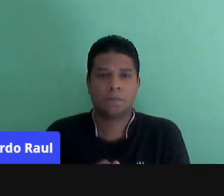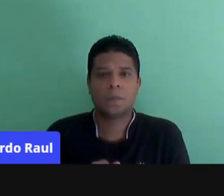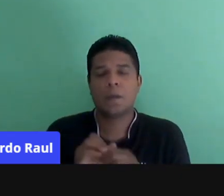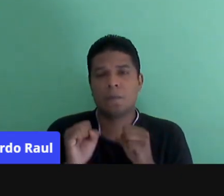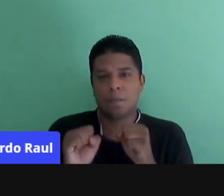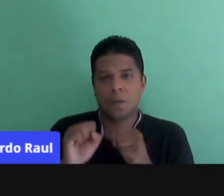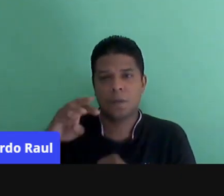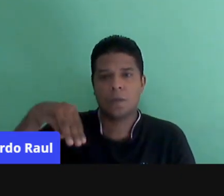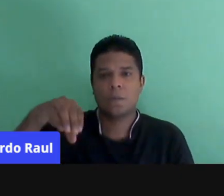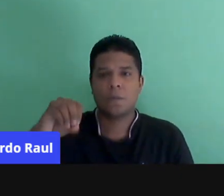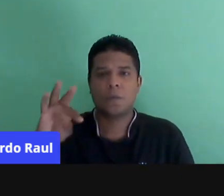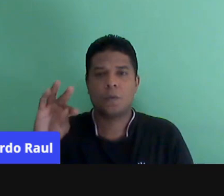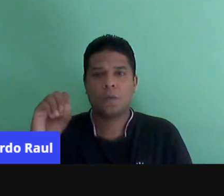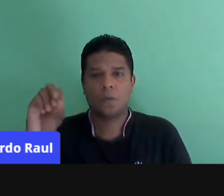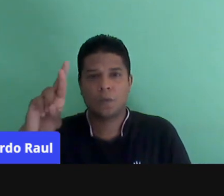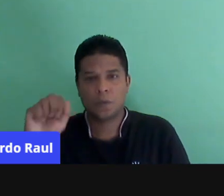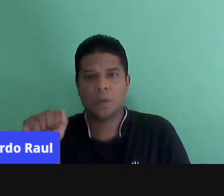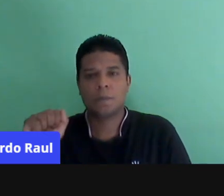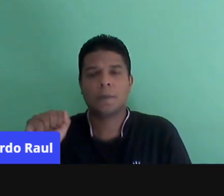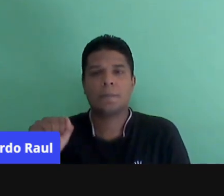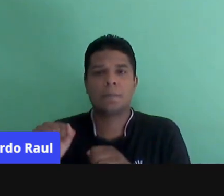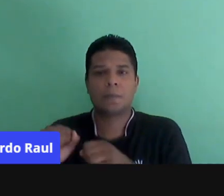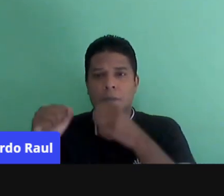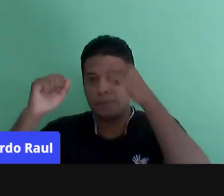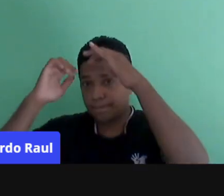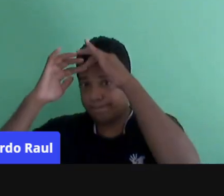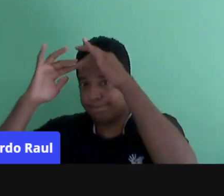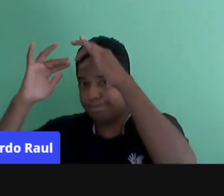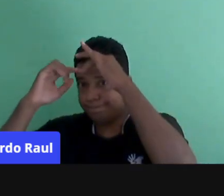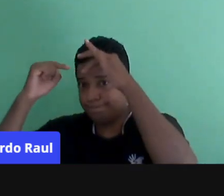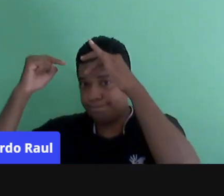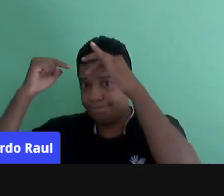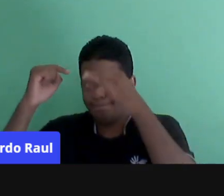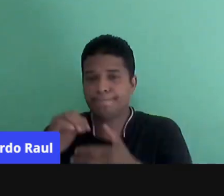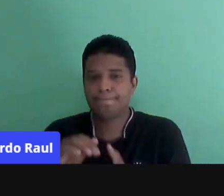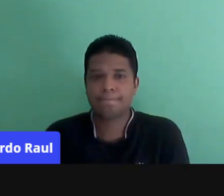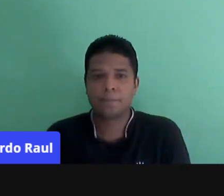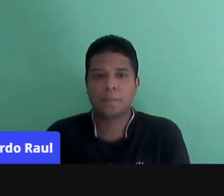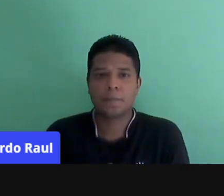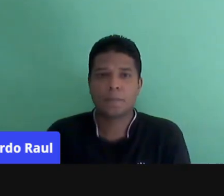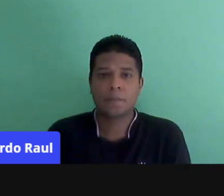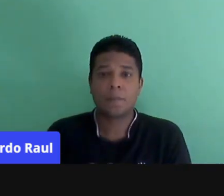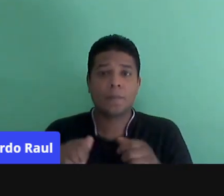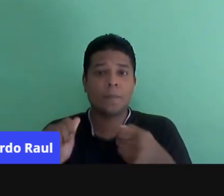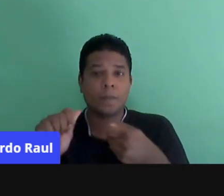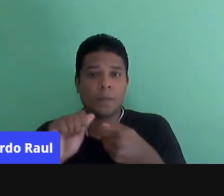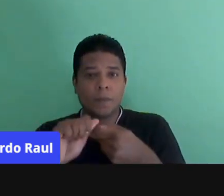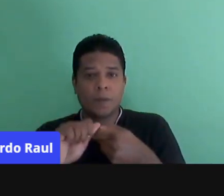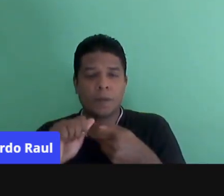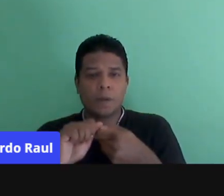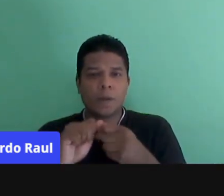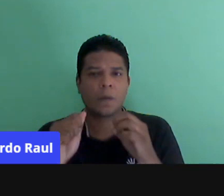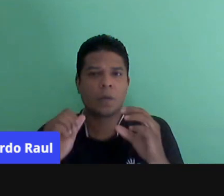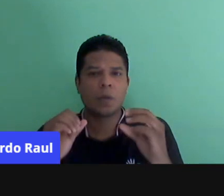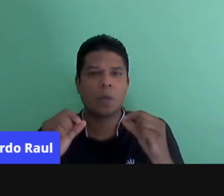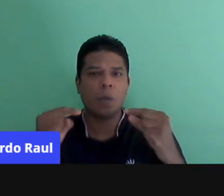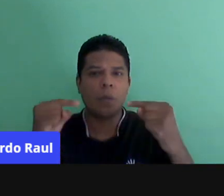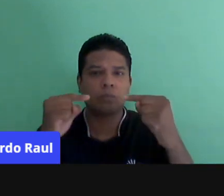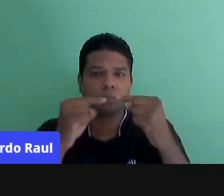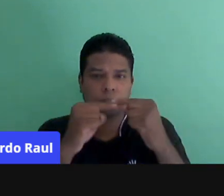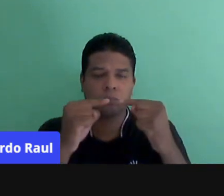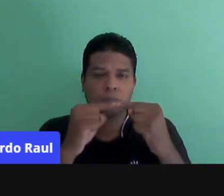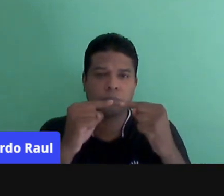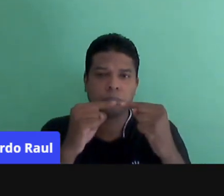motora, mas é uma ação cognitiva, de pensamento. Então, na fase de ação, ele estará tomando contato com a situação.